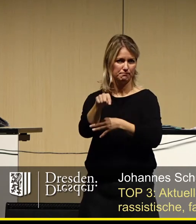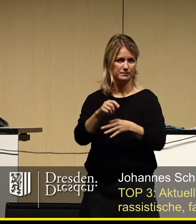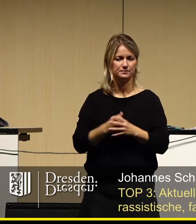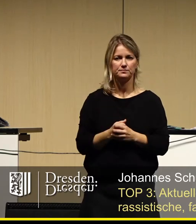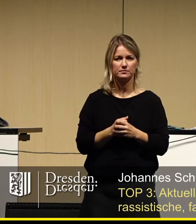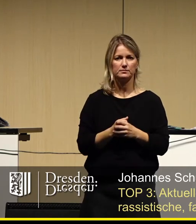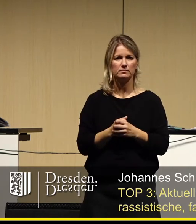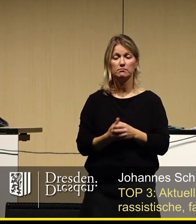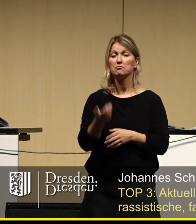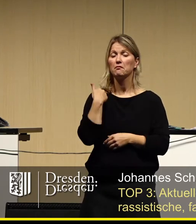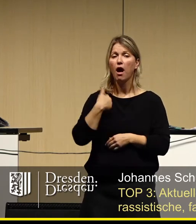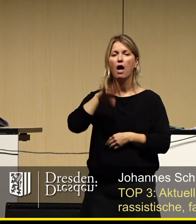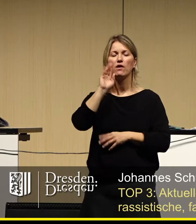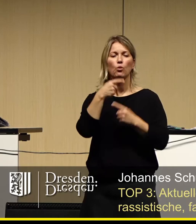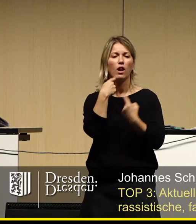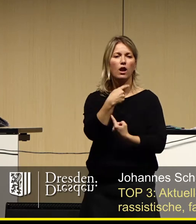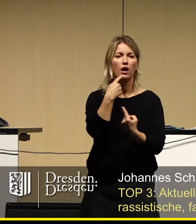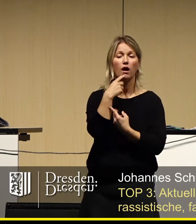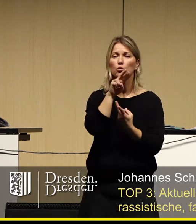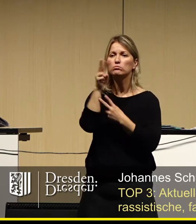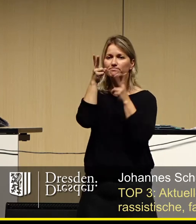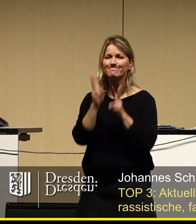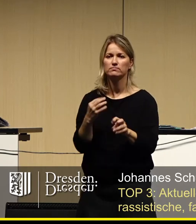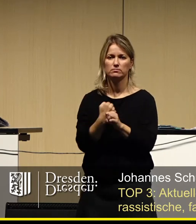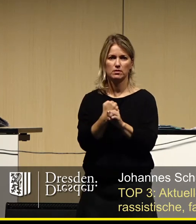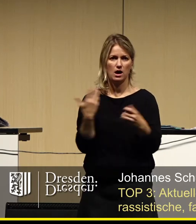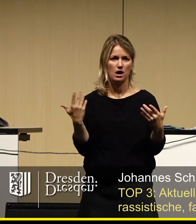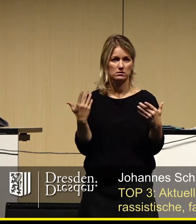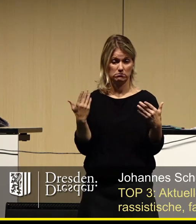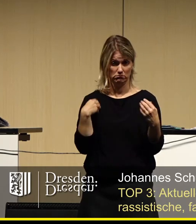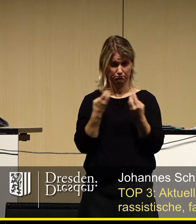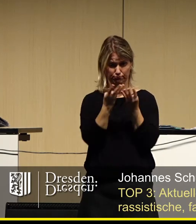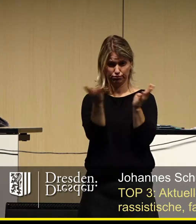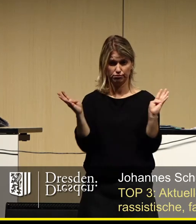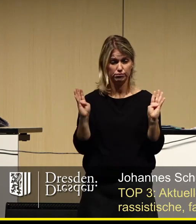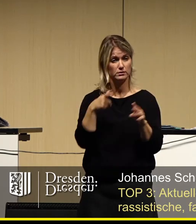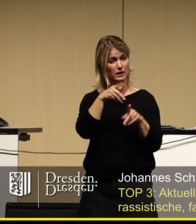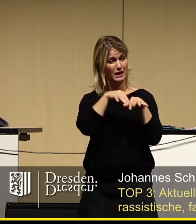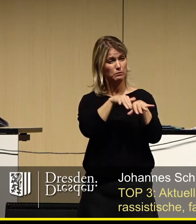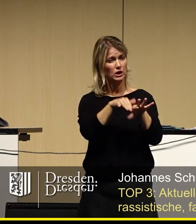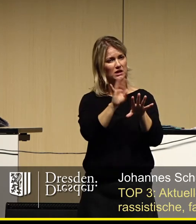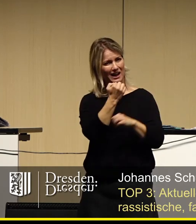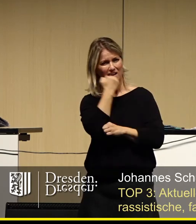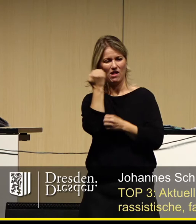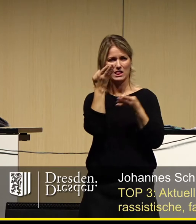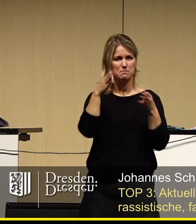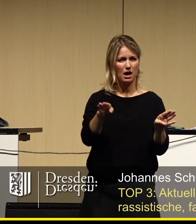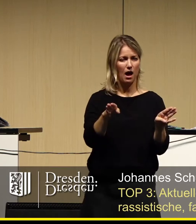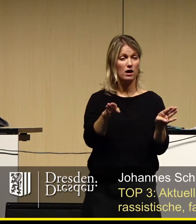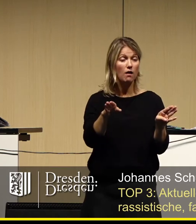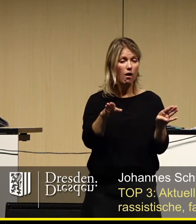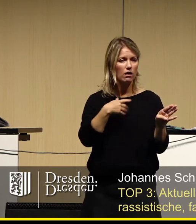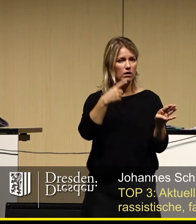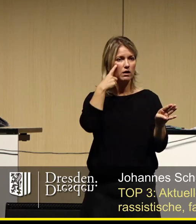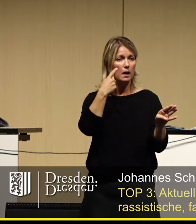Aus Wurten wurden Taten. Das Spektrum reicht dabei vom gewaltbereiten Demonstrierenden, der sich berufen fühlt, seine